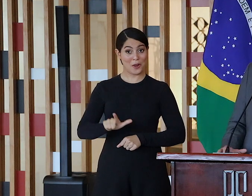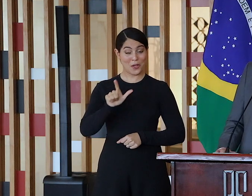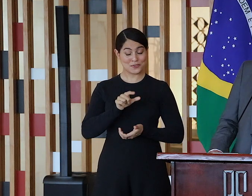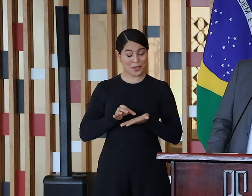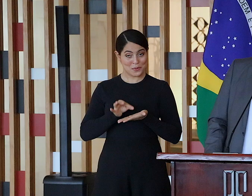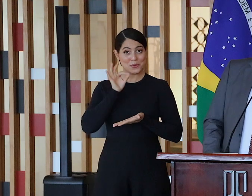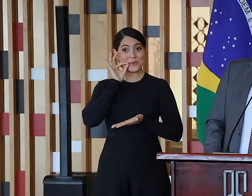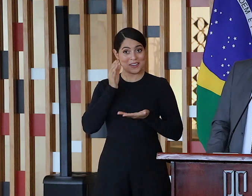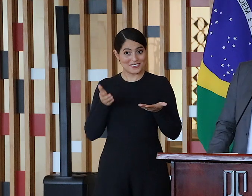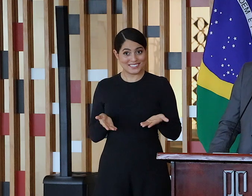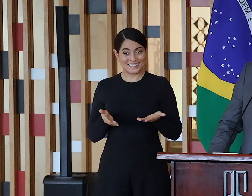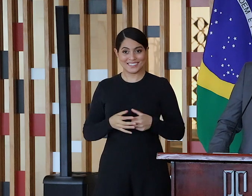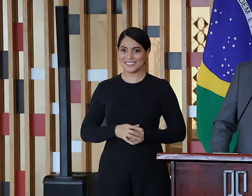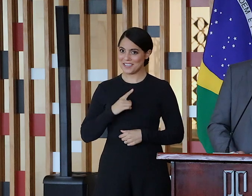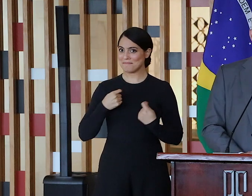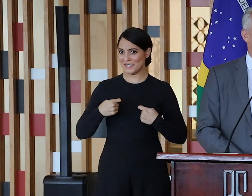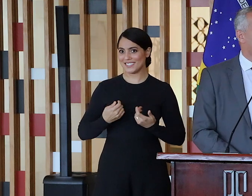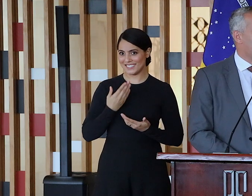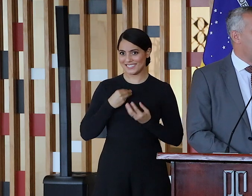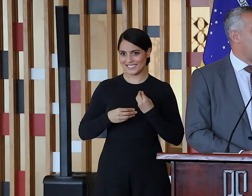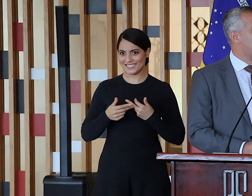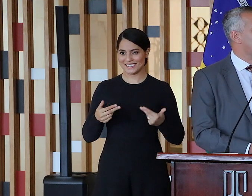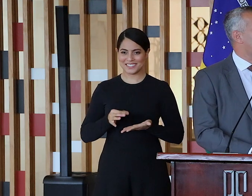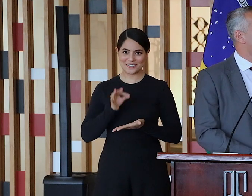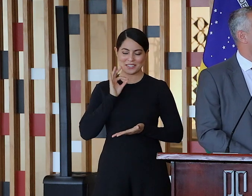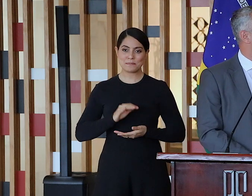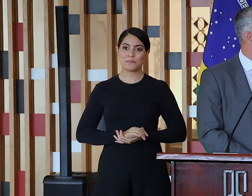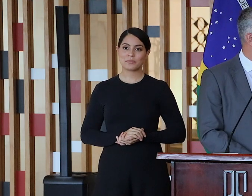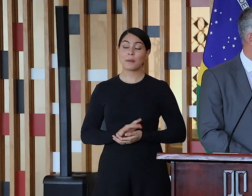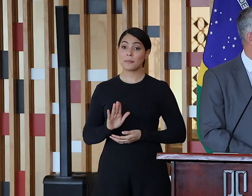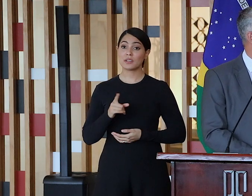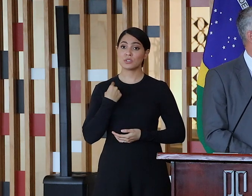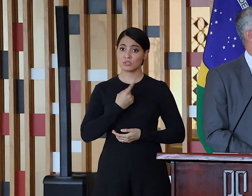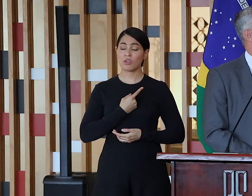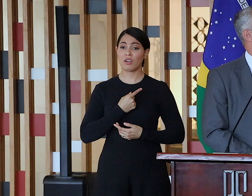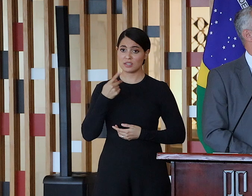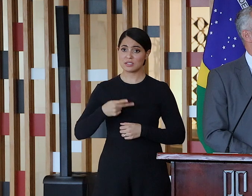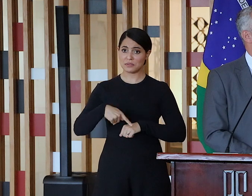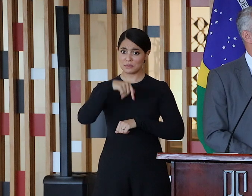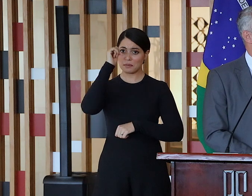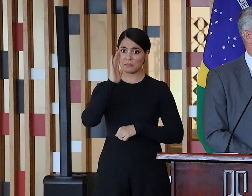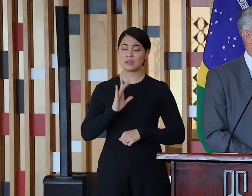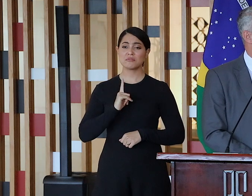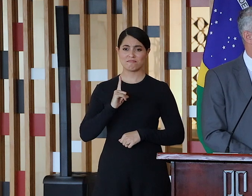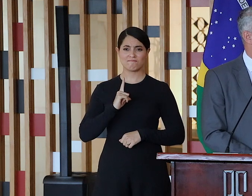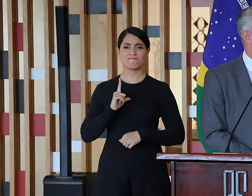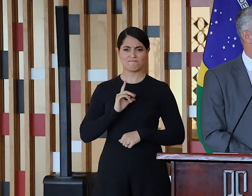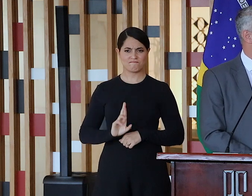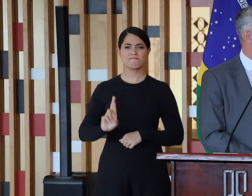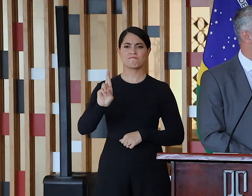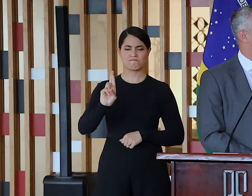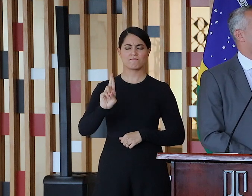também perco a minha retoma do café lá, porque o Brasil tem a apresentar. O Brasil, que realmente tem um papel